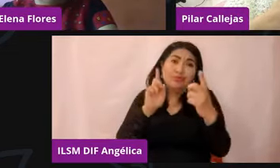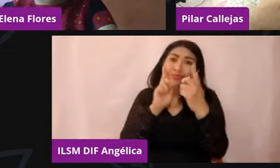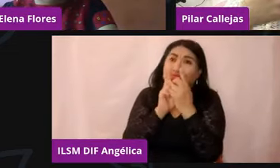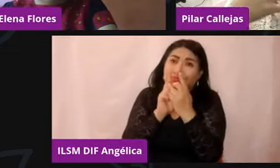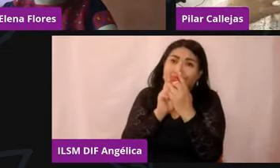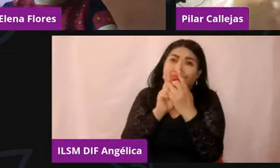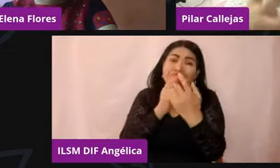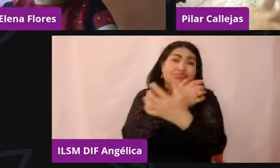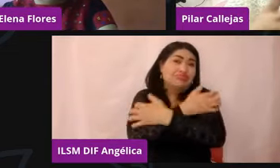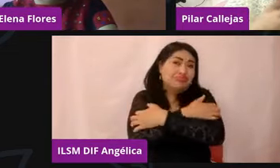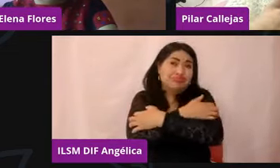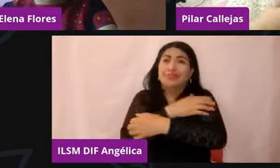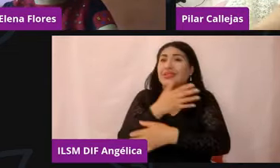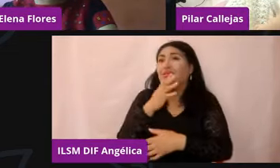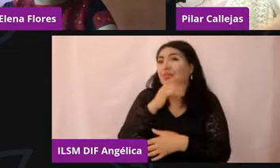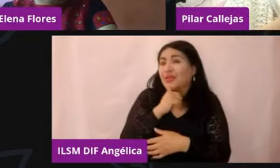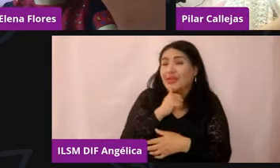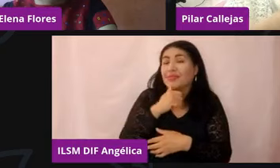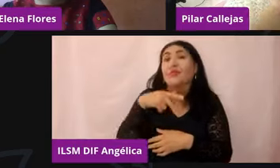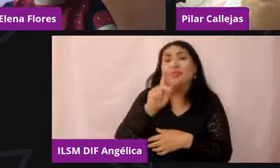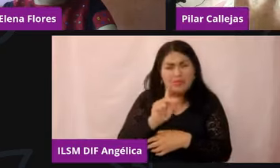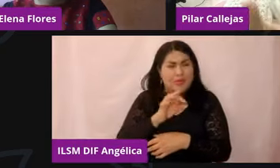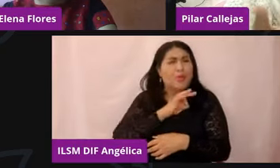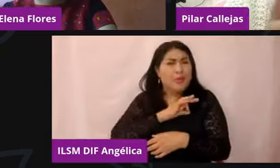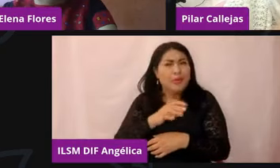estrategias, puede ser la voz, las llamadas,